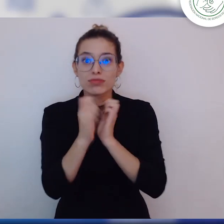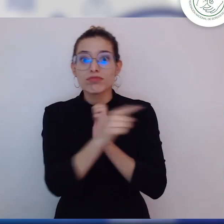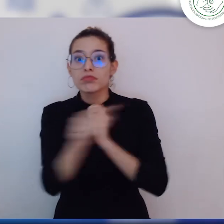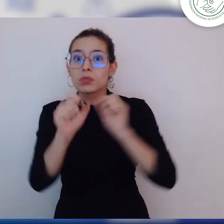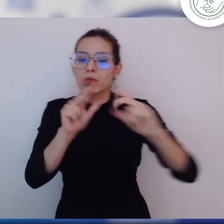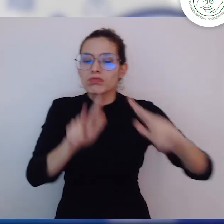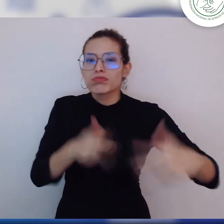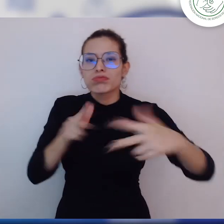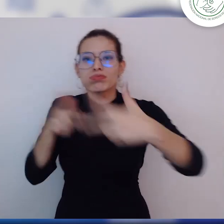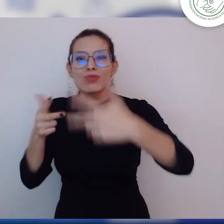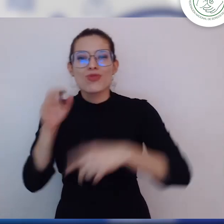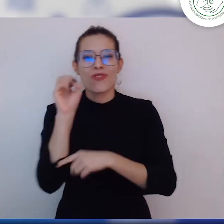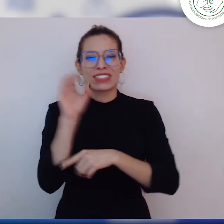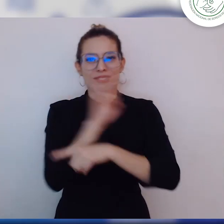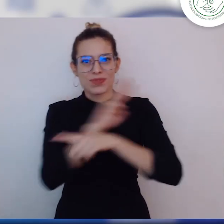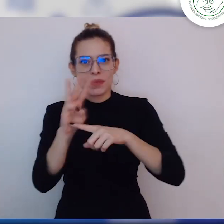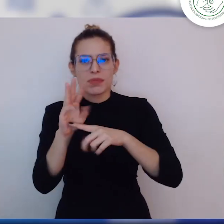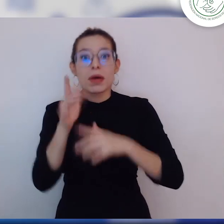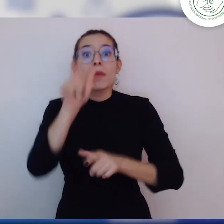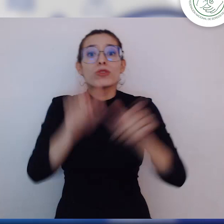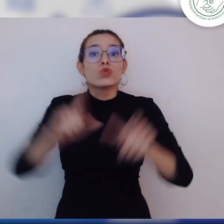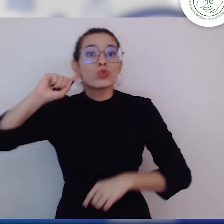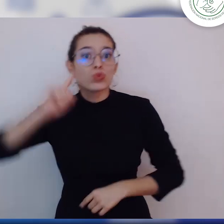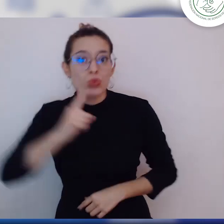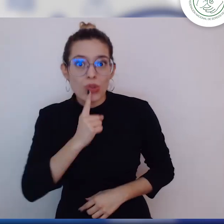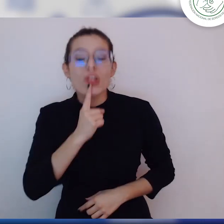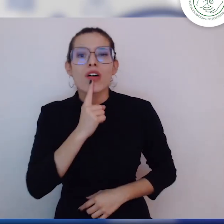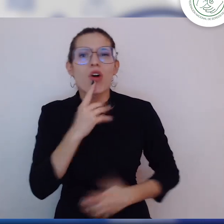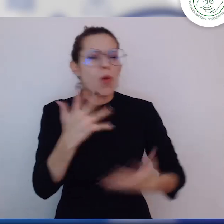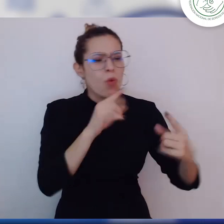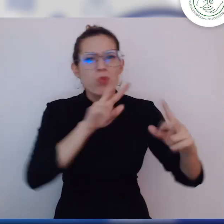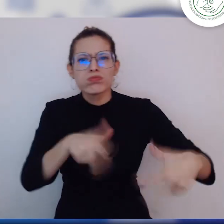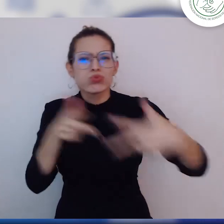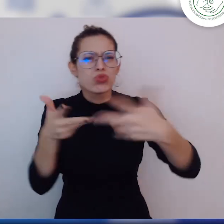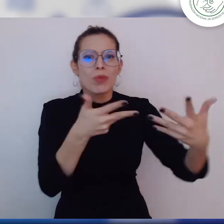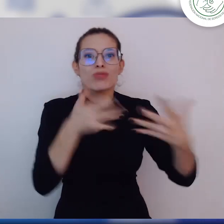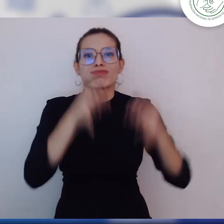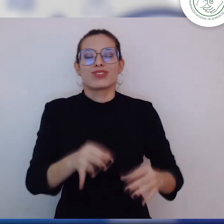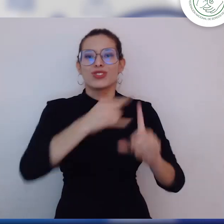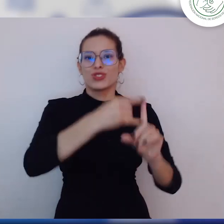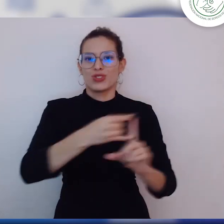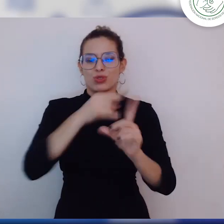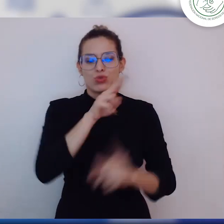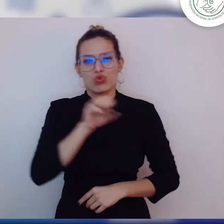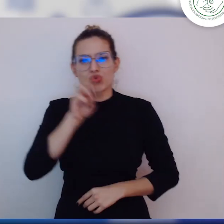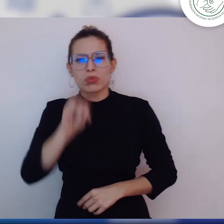a conectarte al webinar con personas sordas a través de la plataforma Zoom. Hablaremos sobre